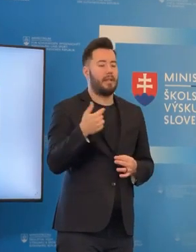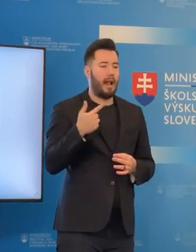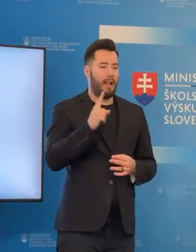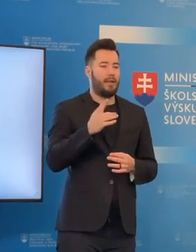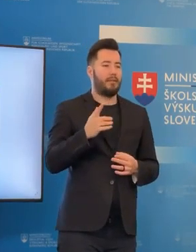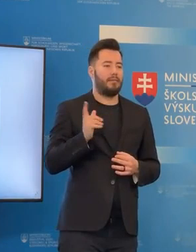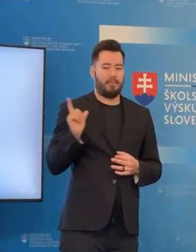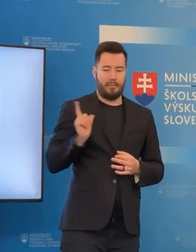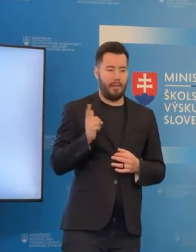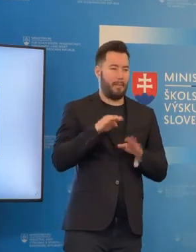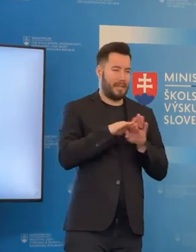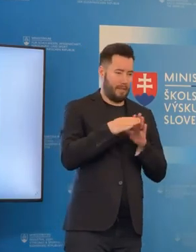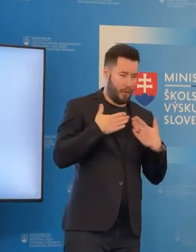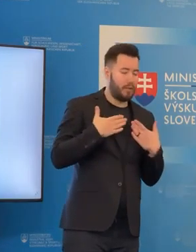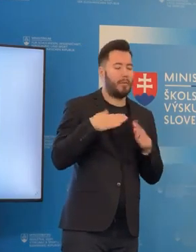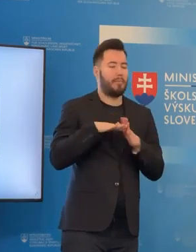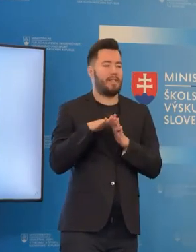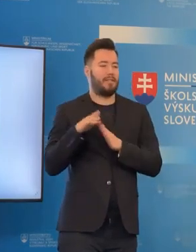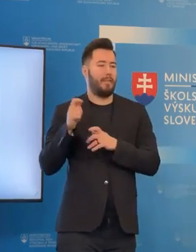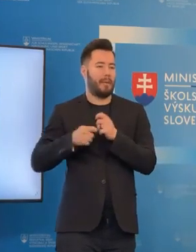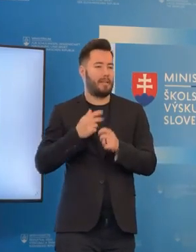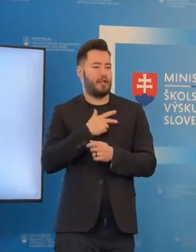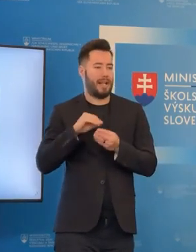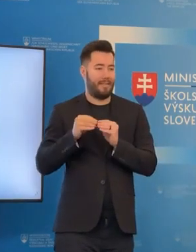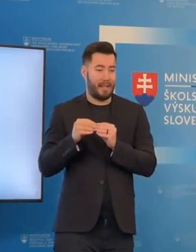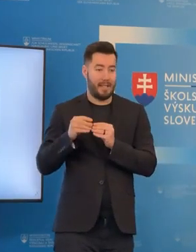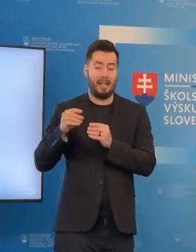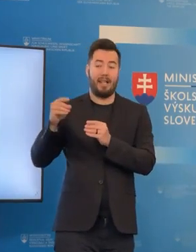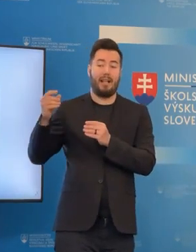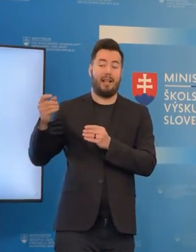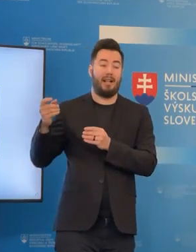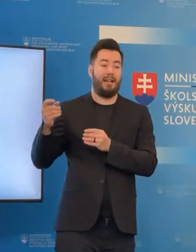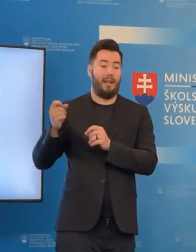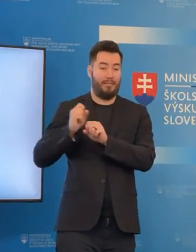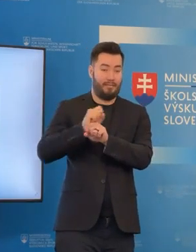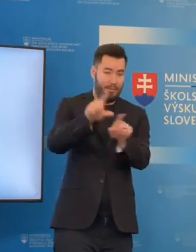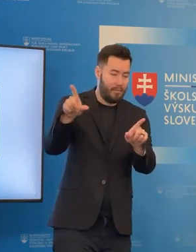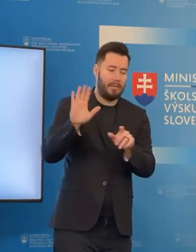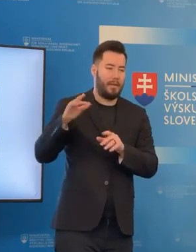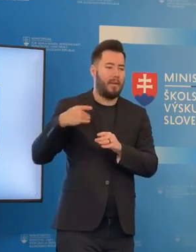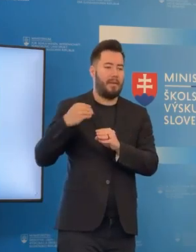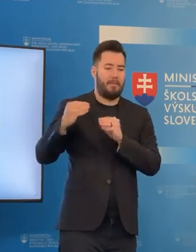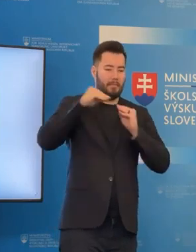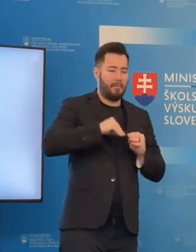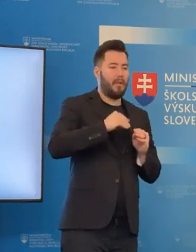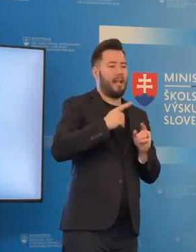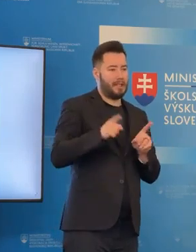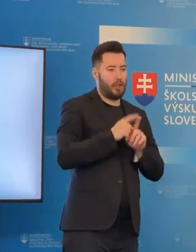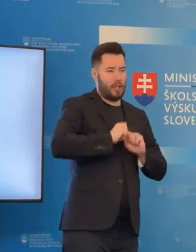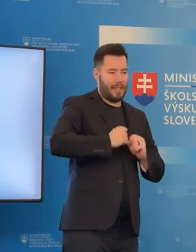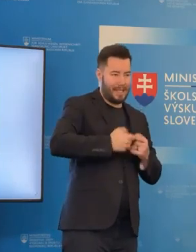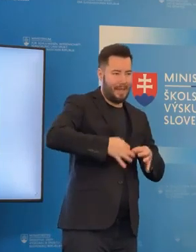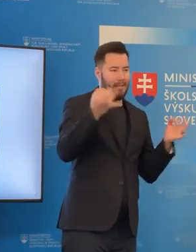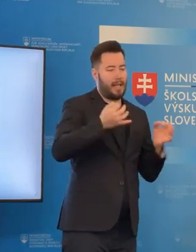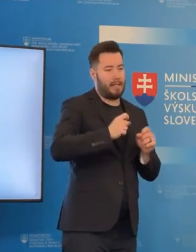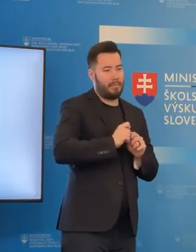sociálnych vecí. Tiež ten dokument, ktorý oni posielali, budeme zverejňovať aj na našich stránkach. Možno ho dáme do niekoľkých krokov, ktoré